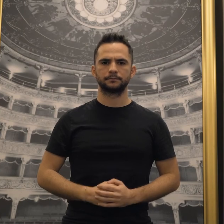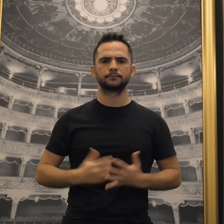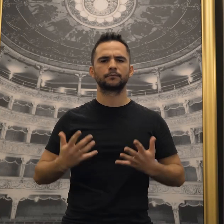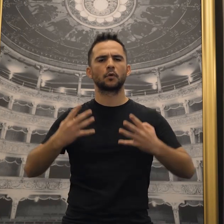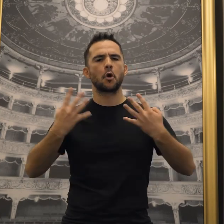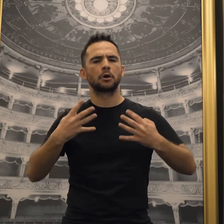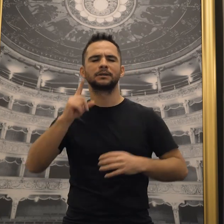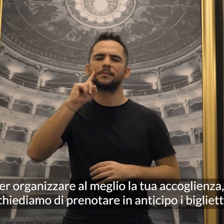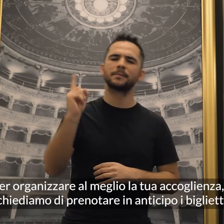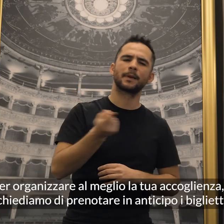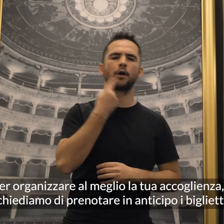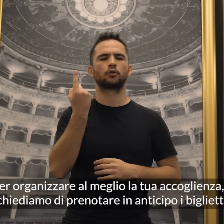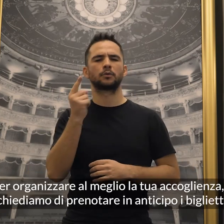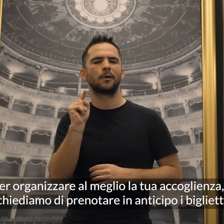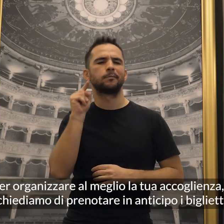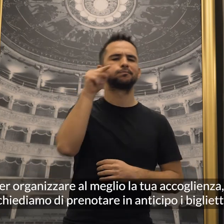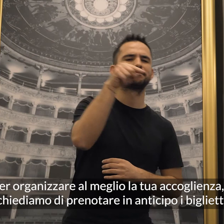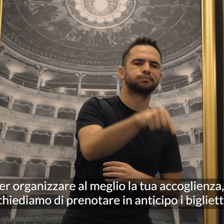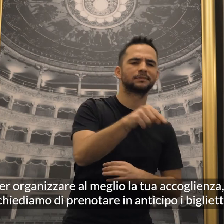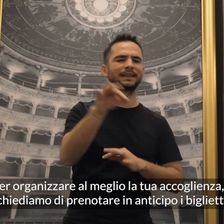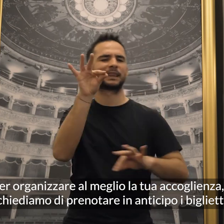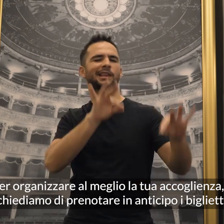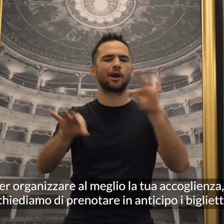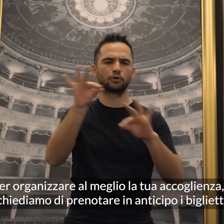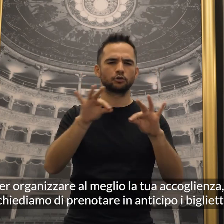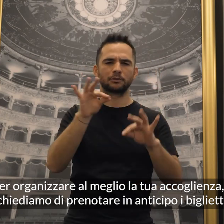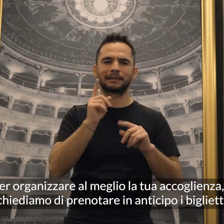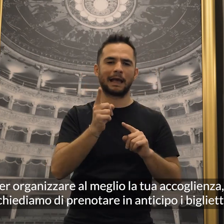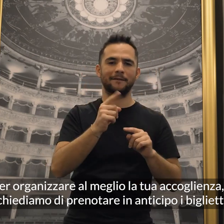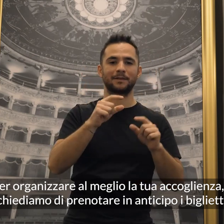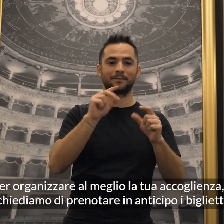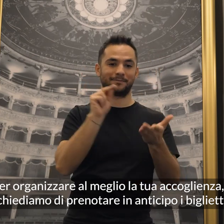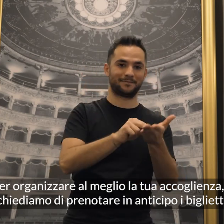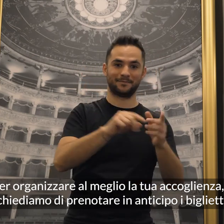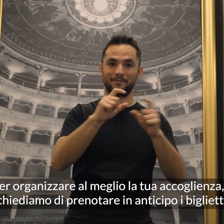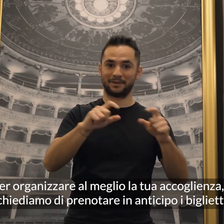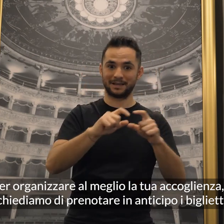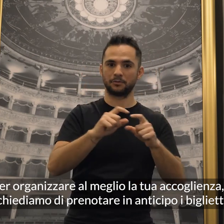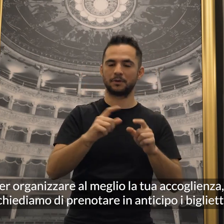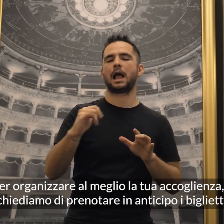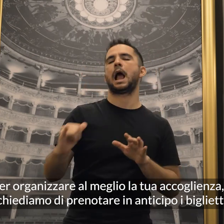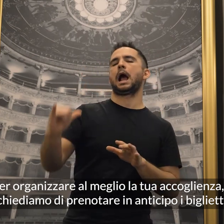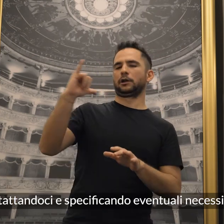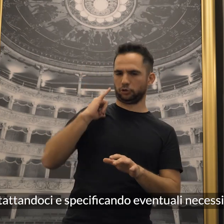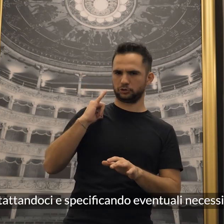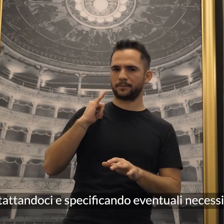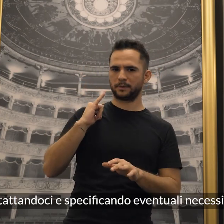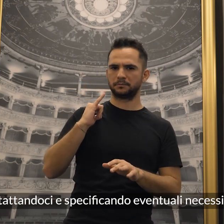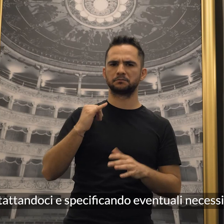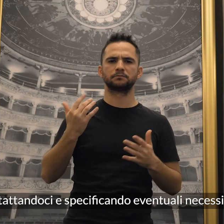Per organizzare al meglio la tua accoglienza ti chiediamo di prenotare in anticipo i biglietti contattandoci e